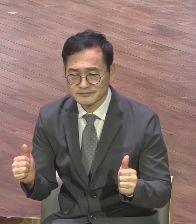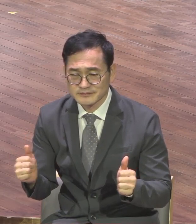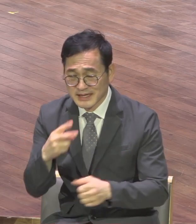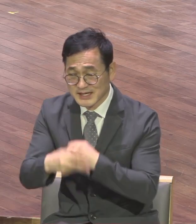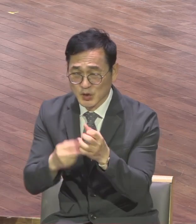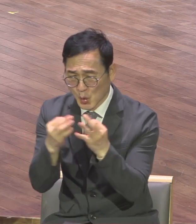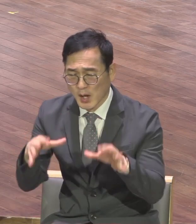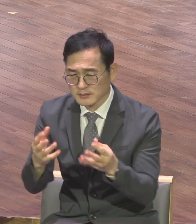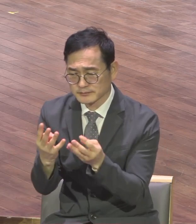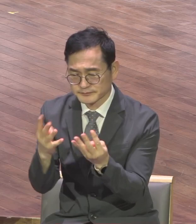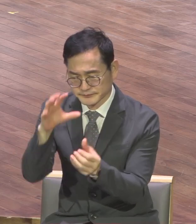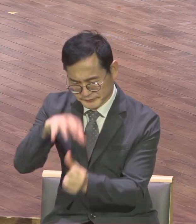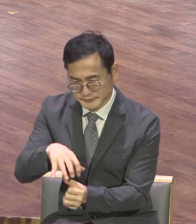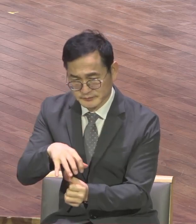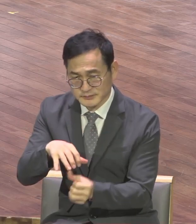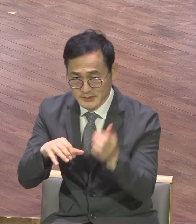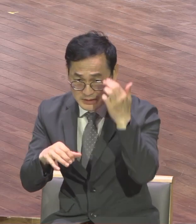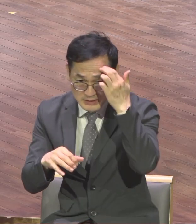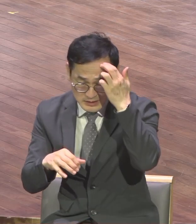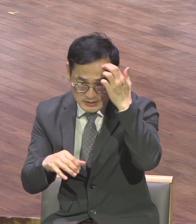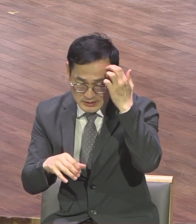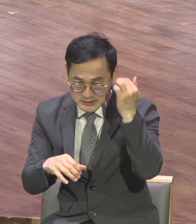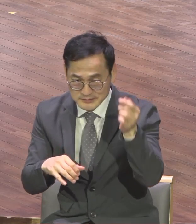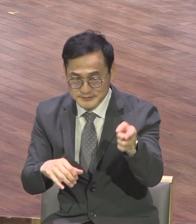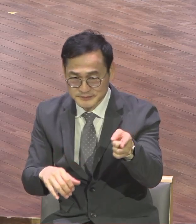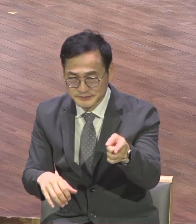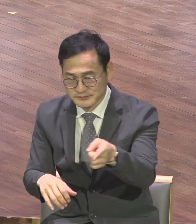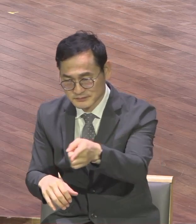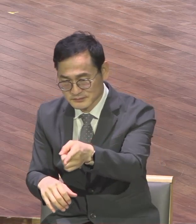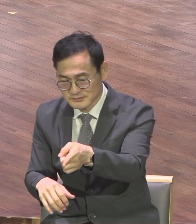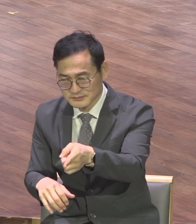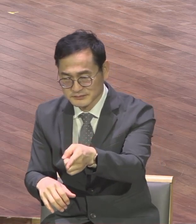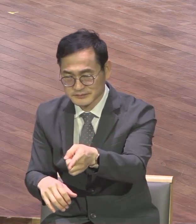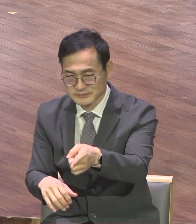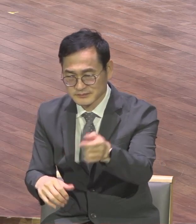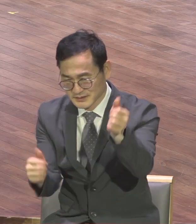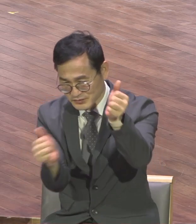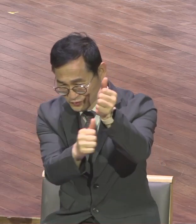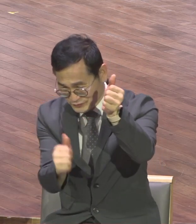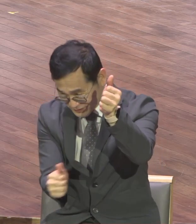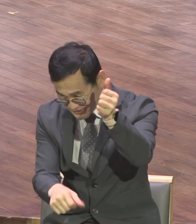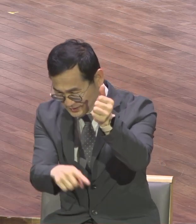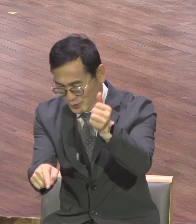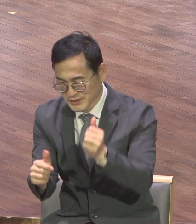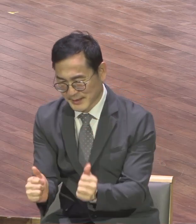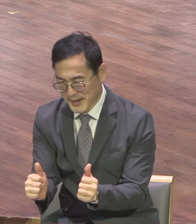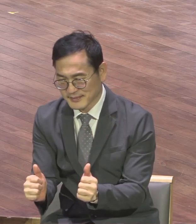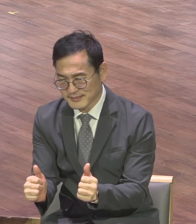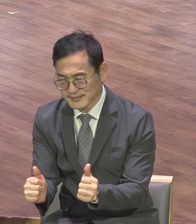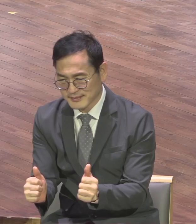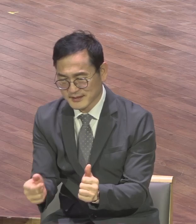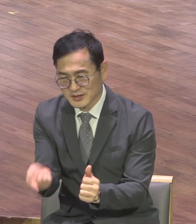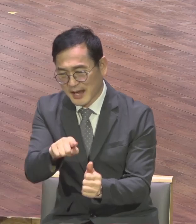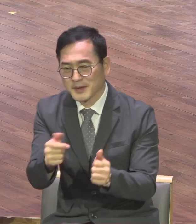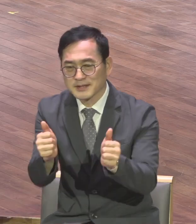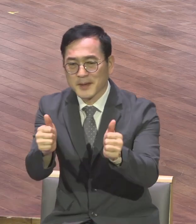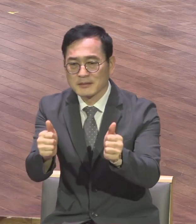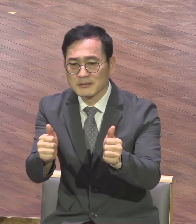총독 벨리스를 거쳐가지고 베스도에리까지 바울은 재판을 받았습니다 그런 와중에서 바울이 로마